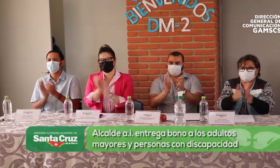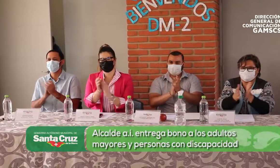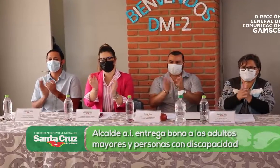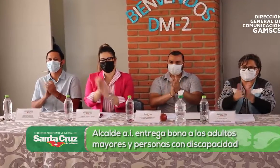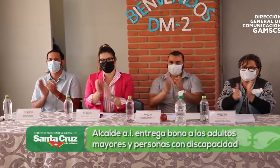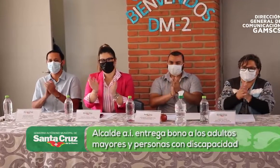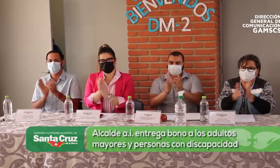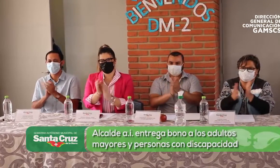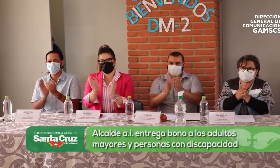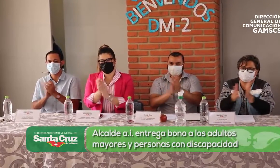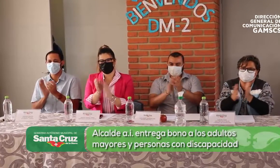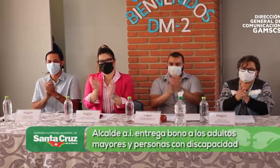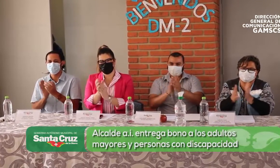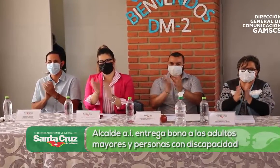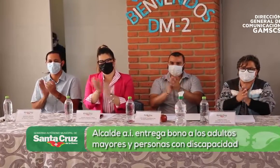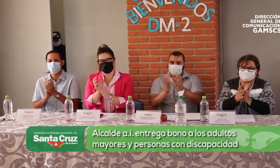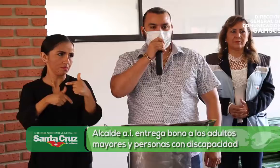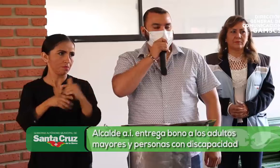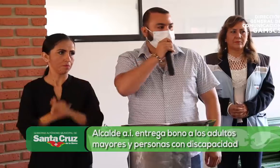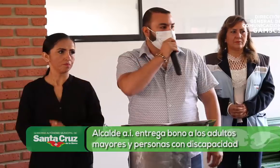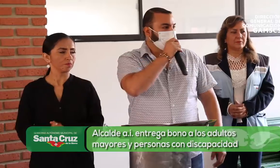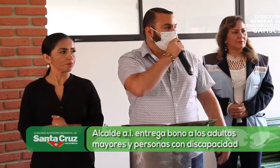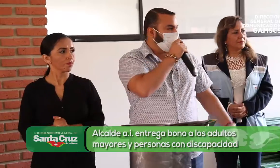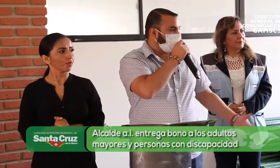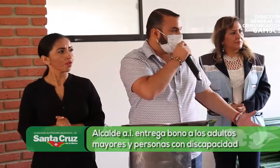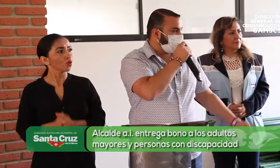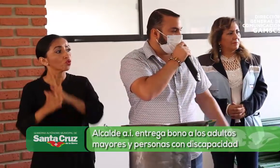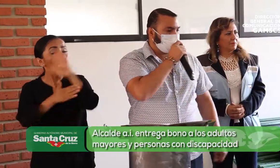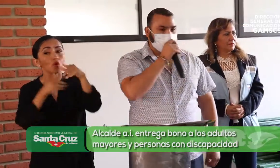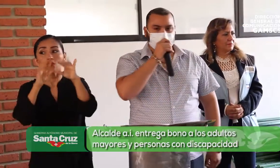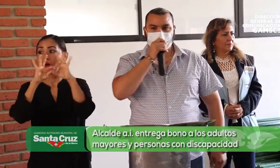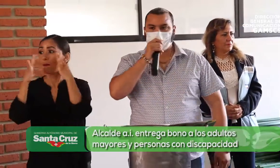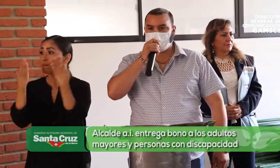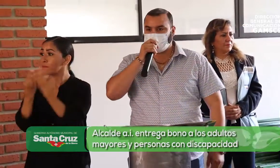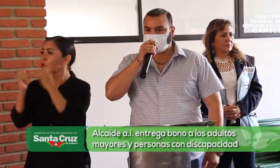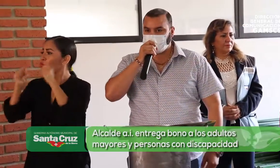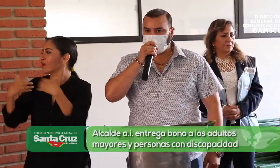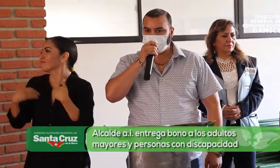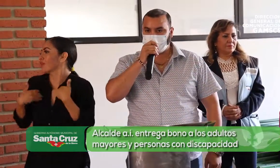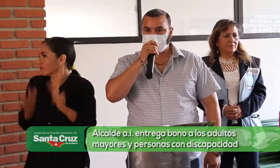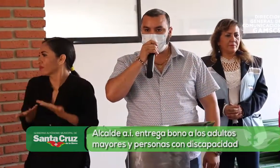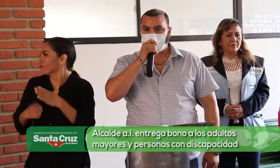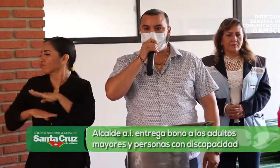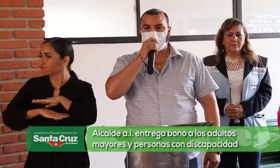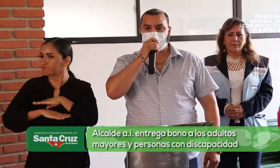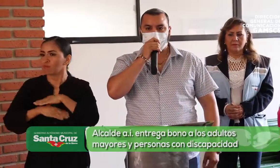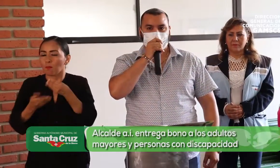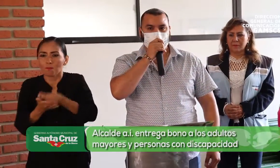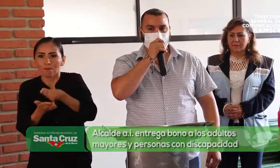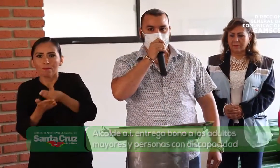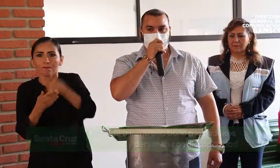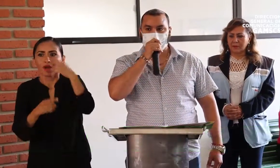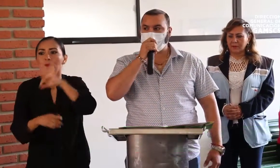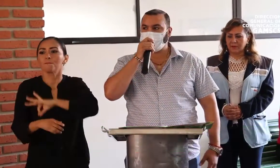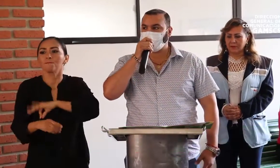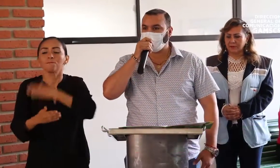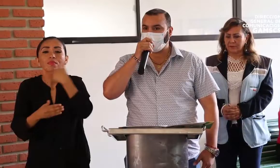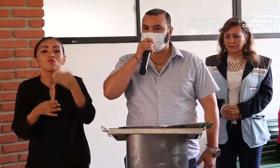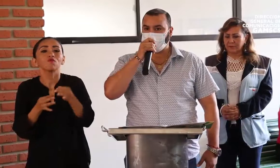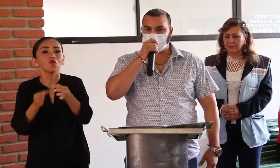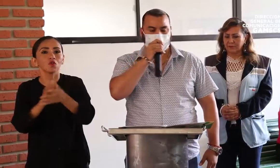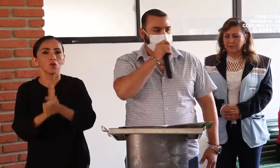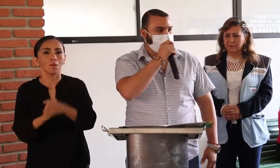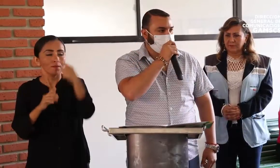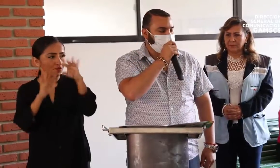los plazos previstos para que todas las familias gocen de estos recursos y puedan aprovecharlos de la mejor manera